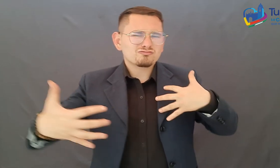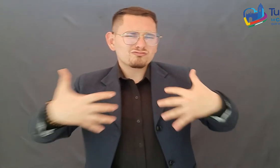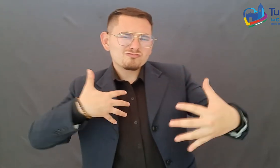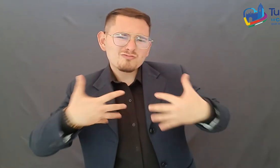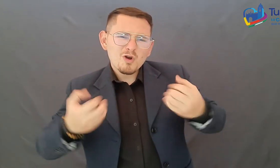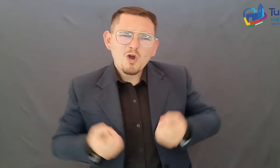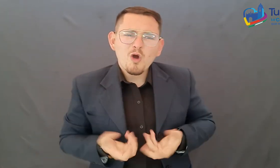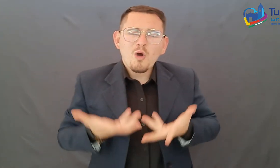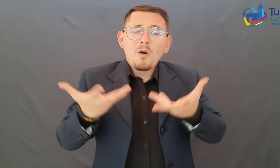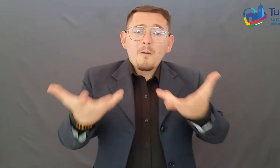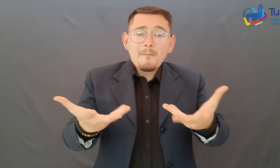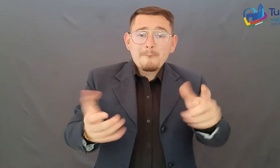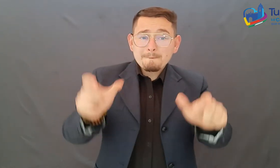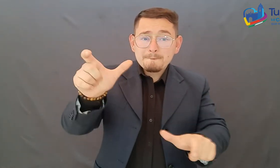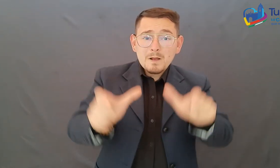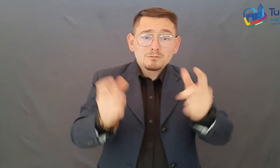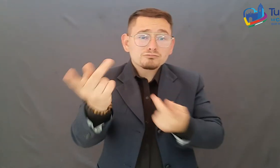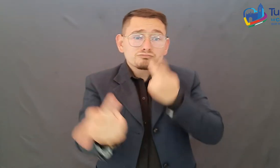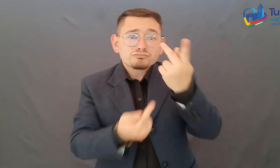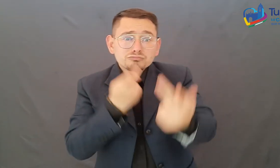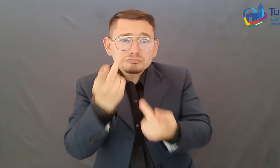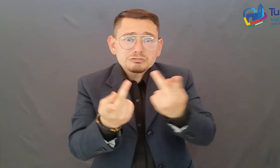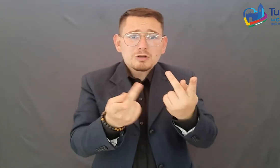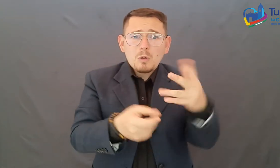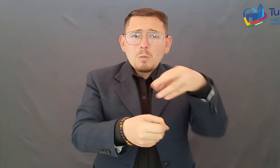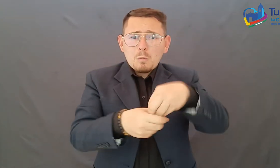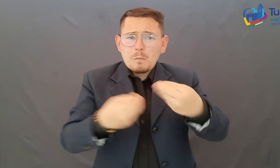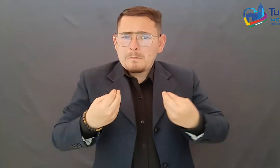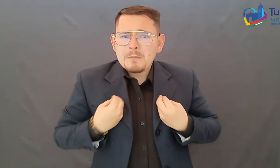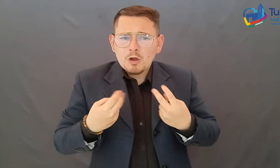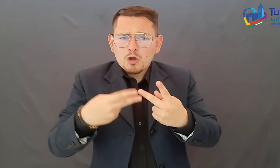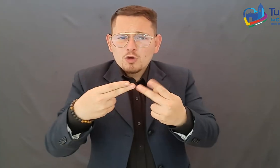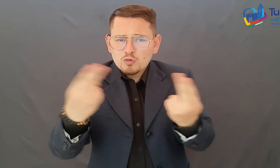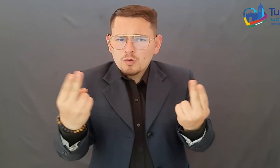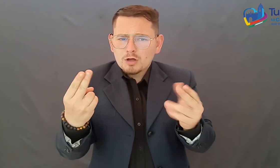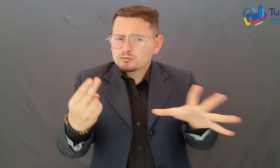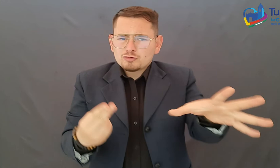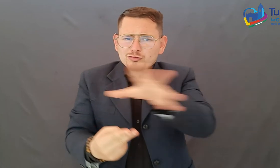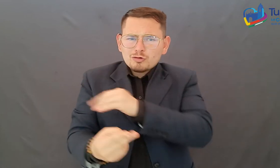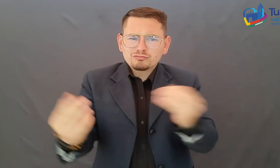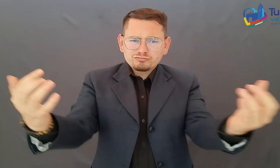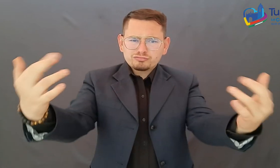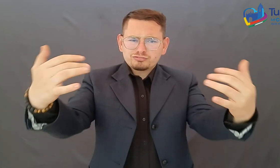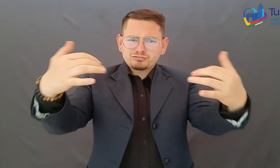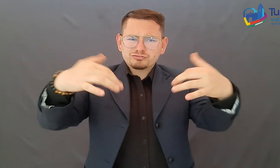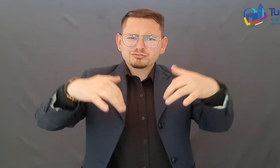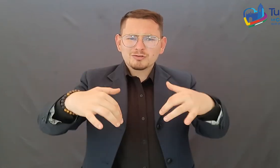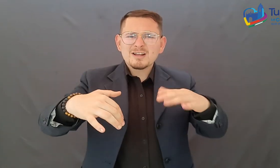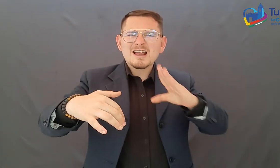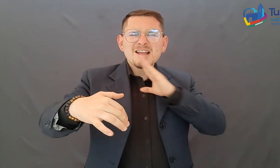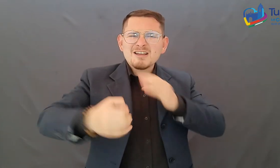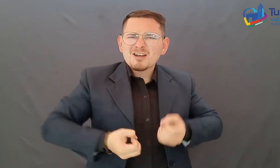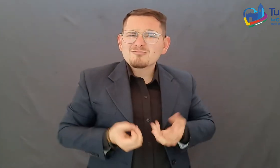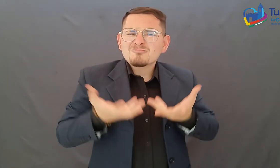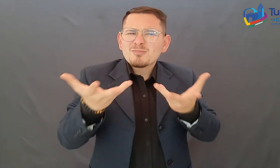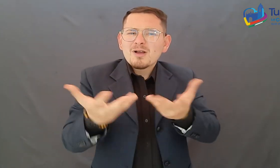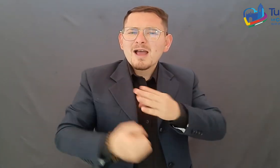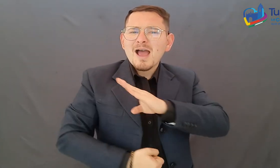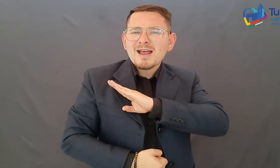visitantes la administración principal, llegando a cada uno de los hogares con una muestra de la cultura y el arte que